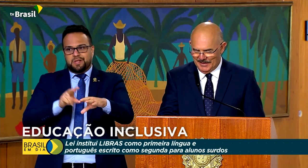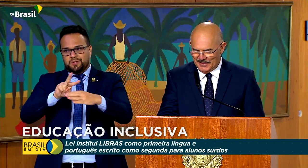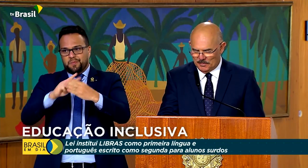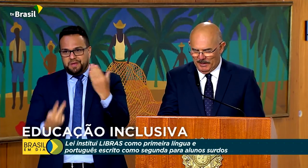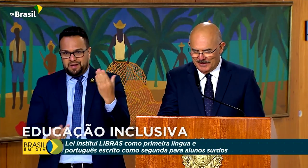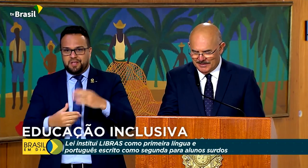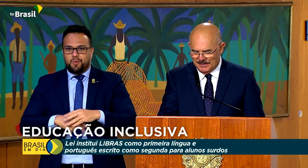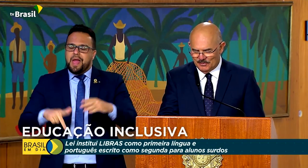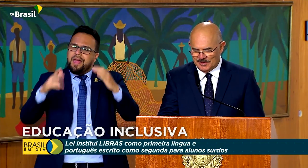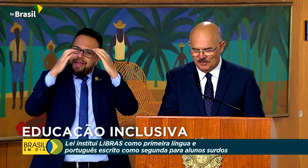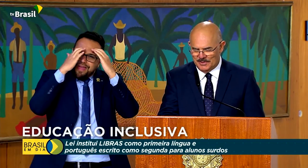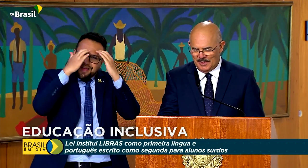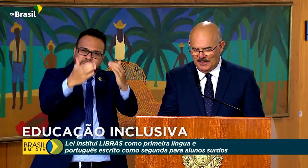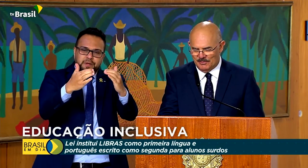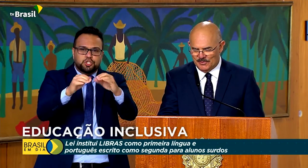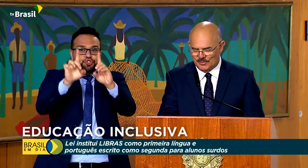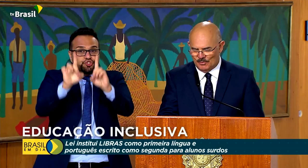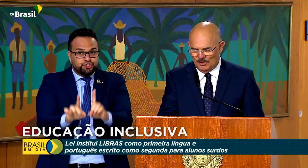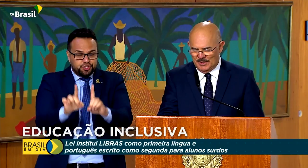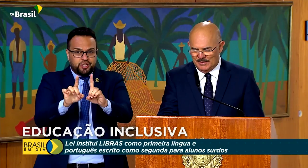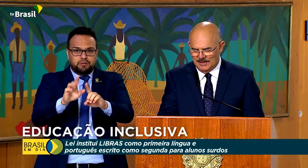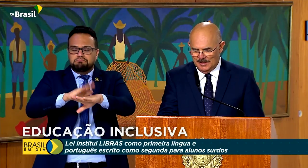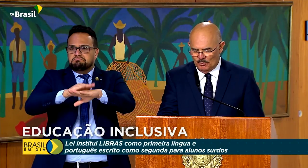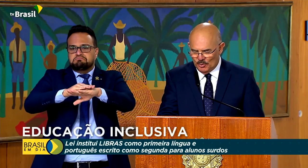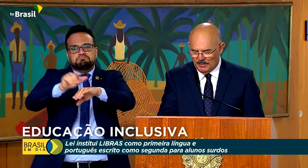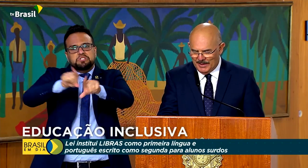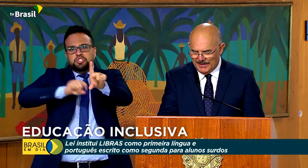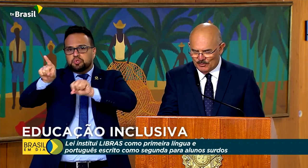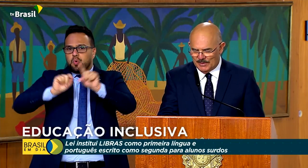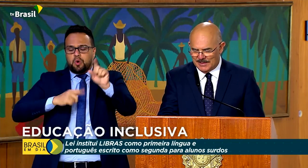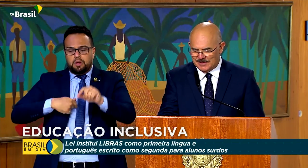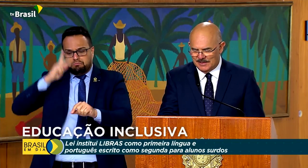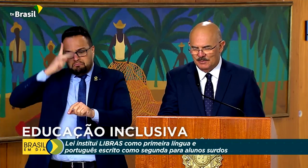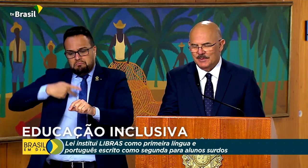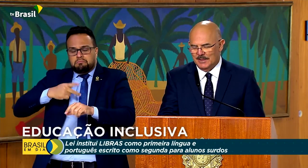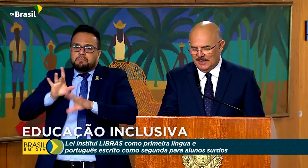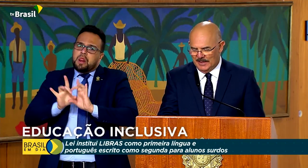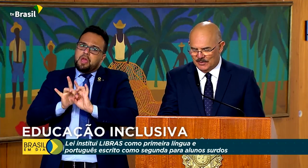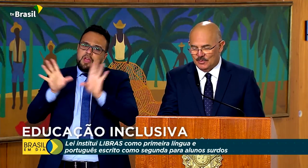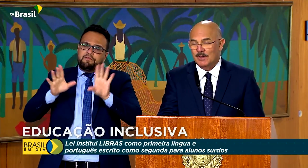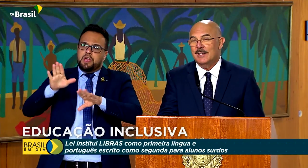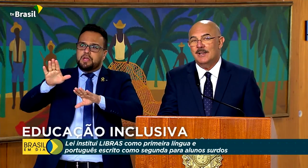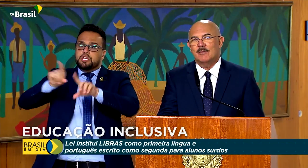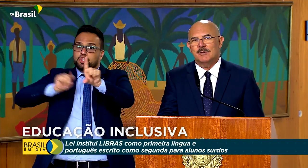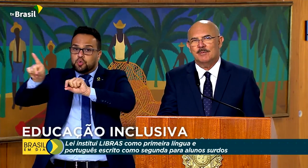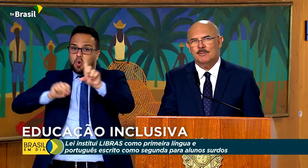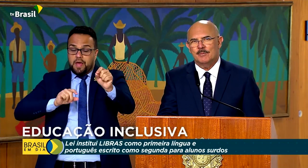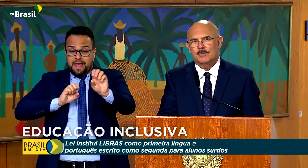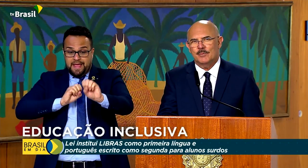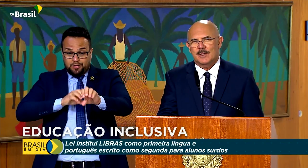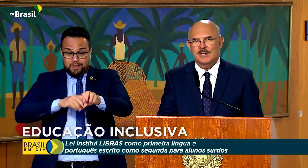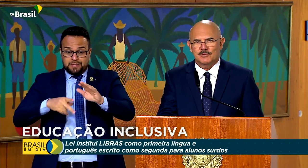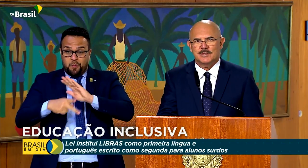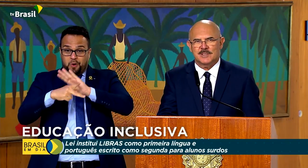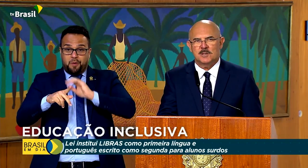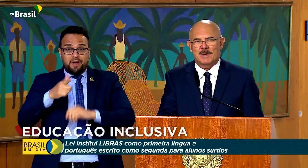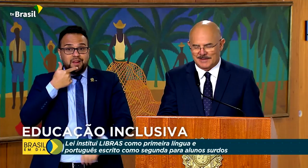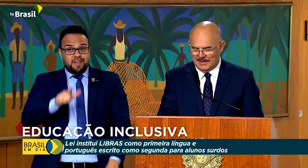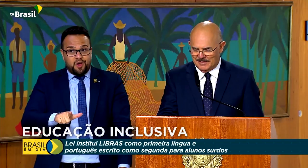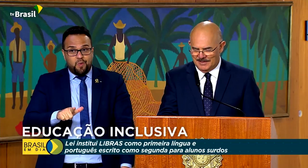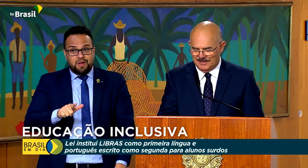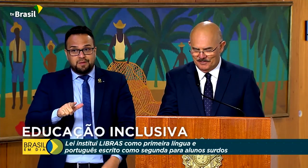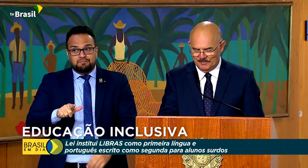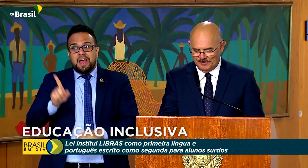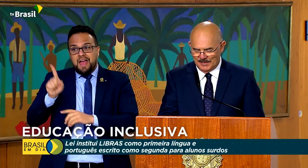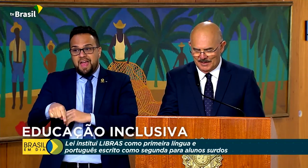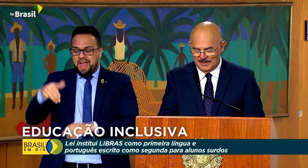respeitando seu direito de escolha por uma educação em sua língua, por que não dizer